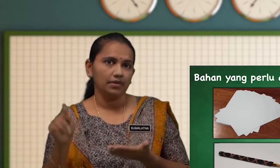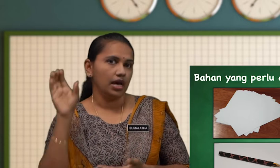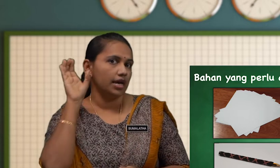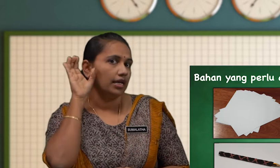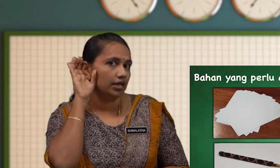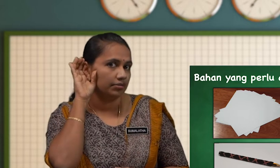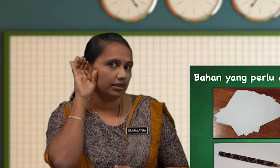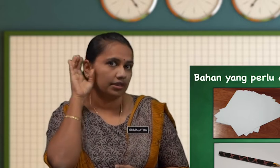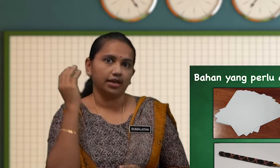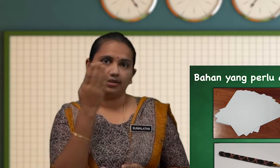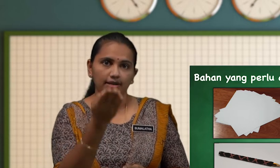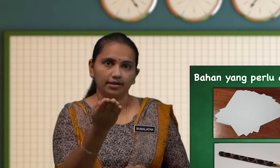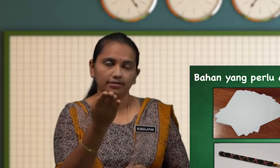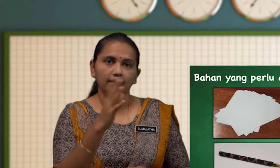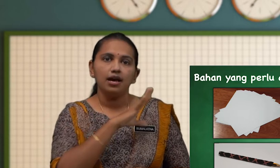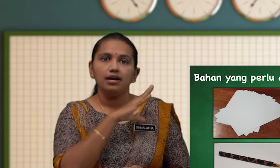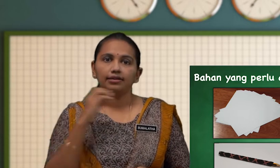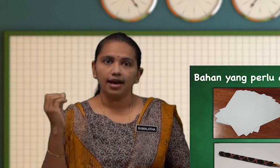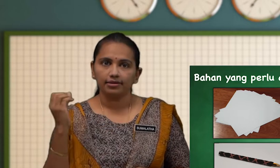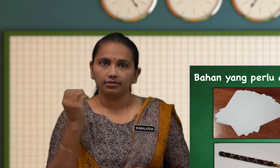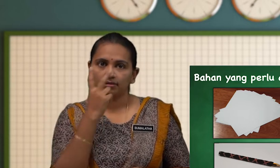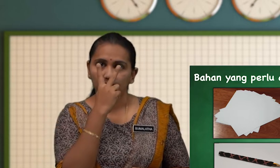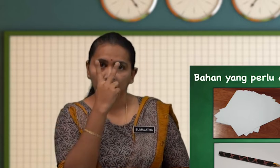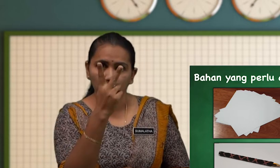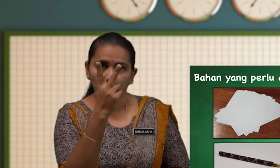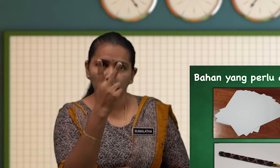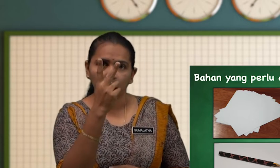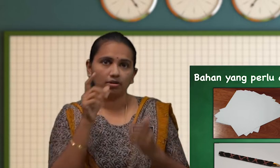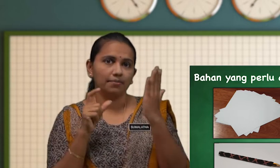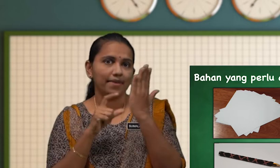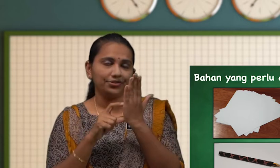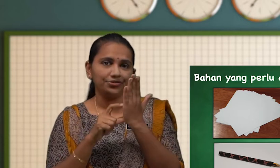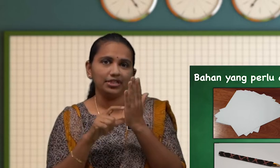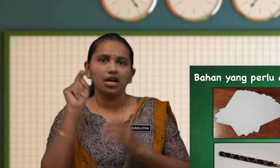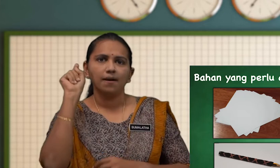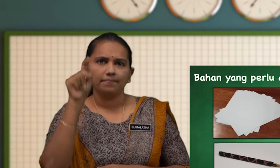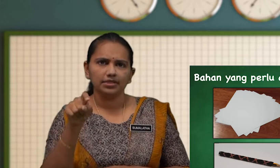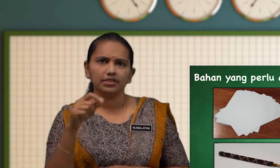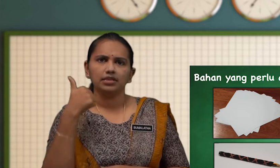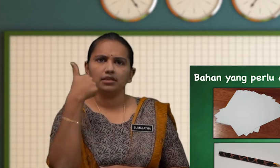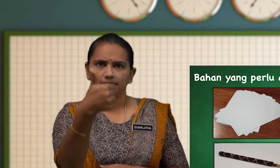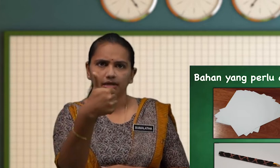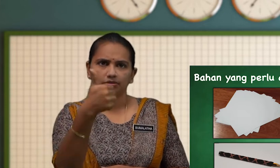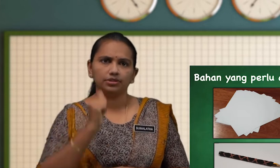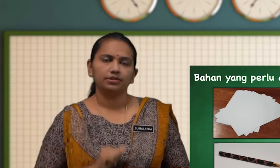A-B-D anda Dan tengok bateri mesti bagus